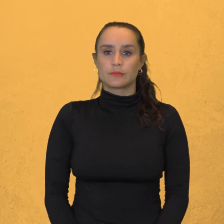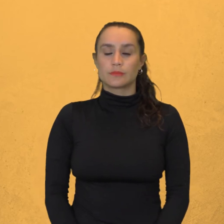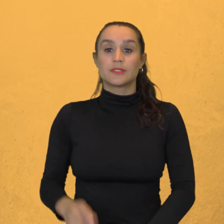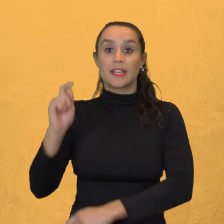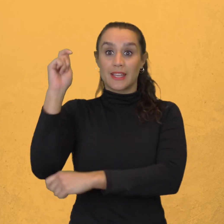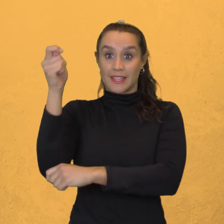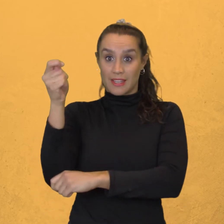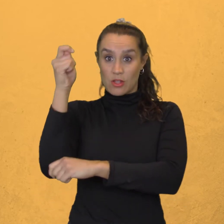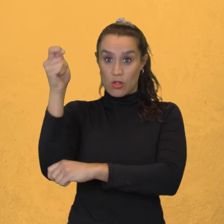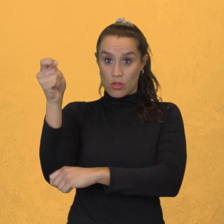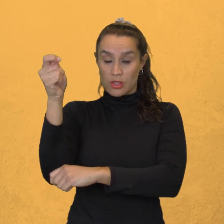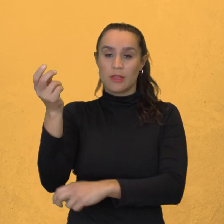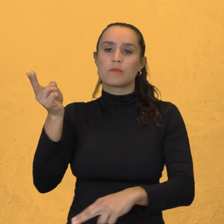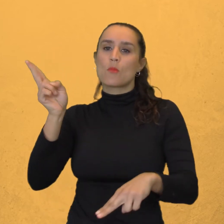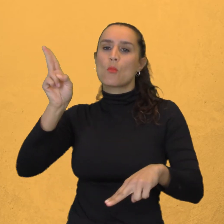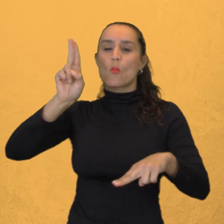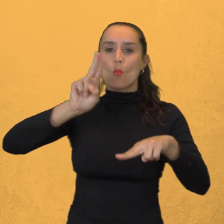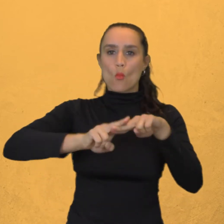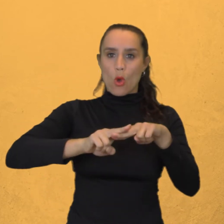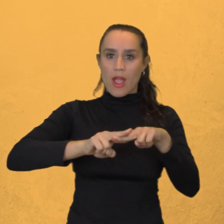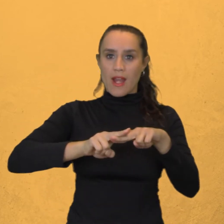Muerte y entierro del Quijote en Popayán